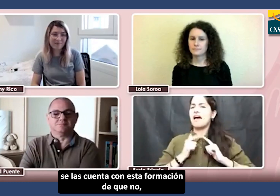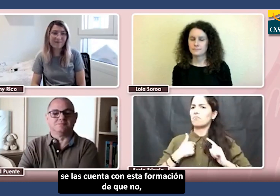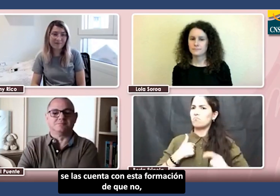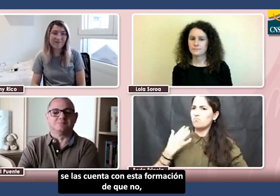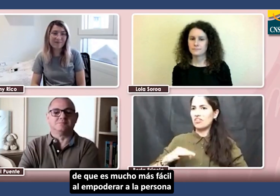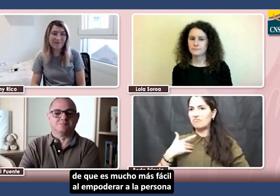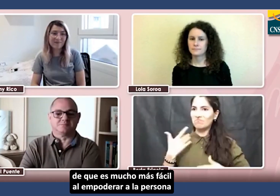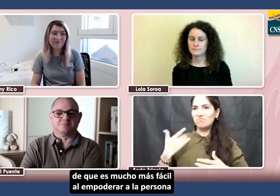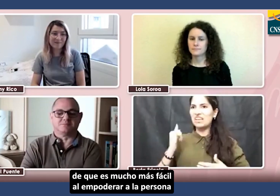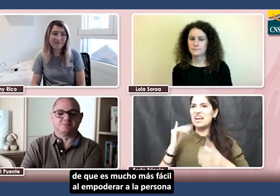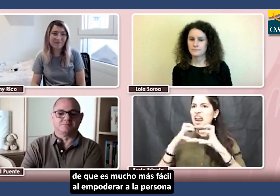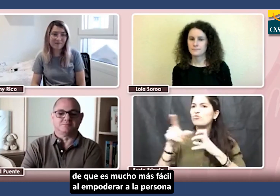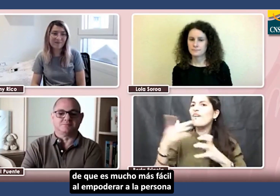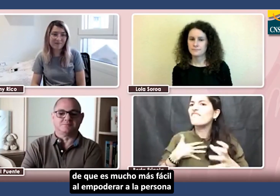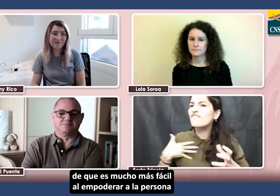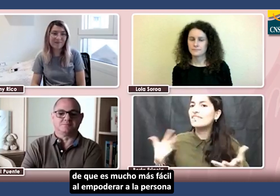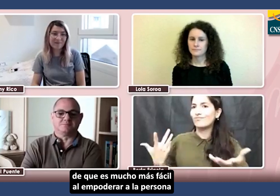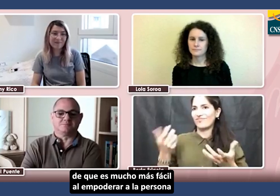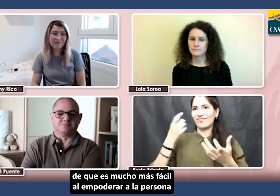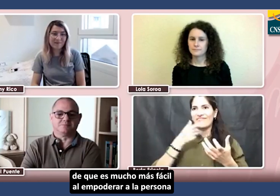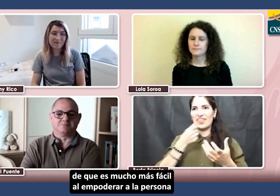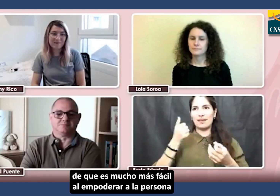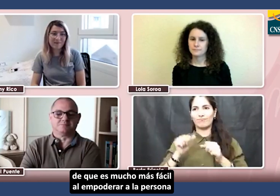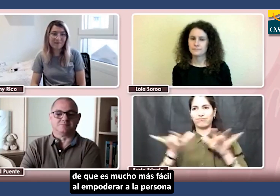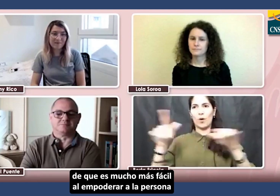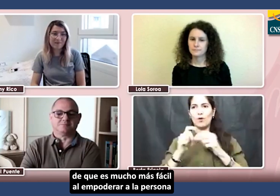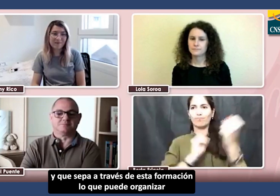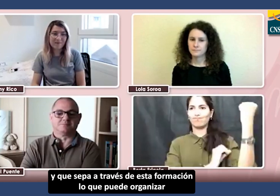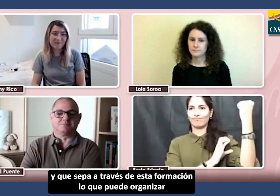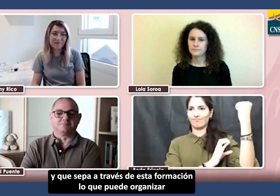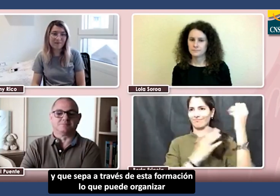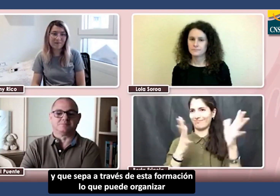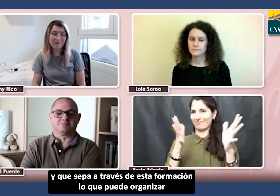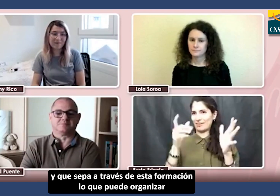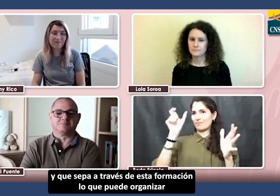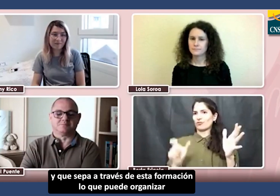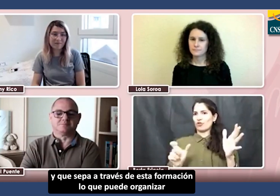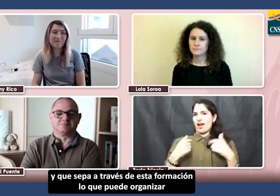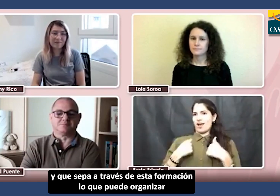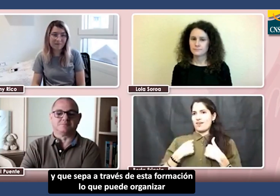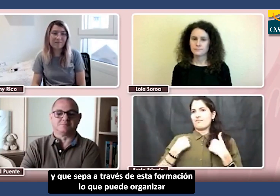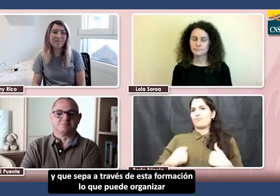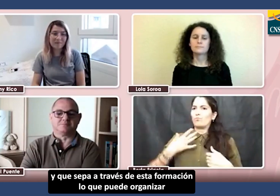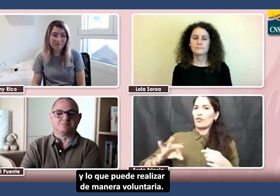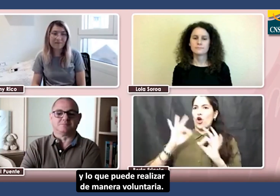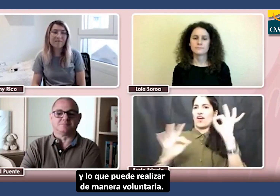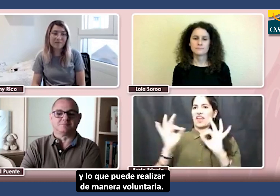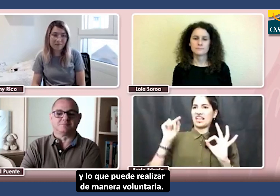de que es mucho más fácil el empoderar a la persona y que sepa a través de esta formación lo que puede organizar